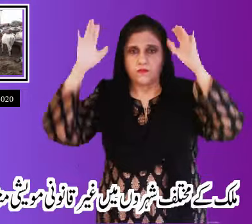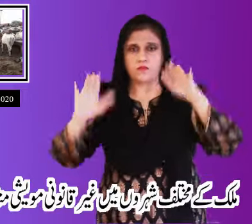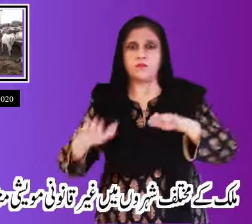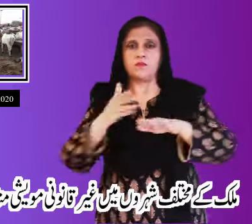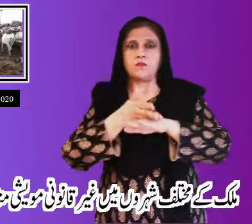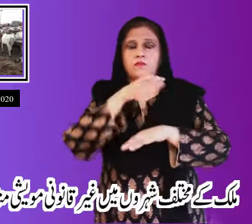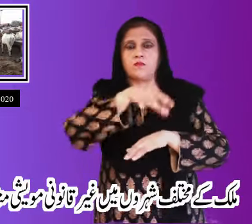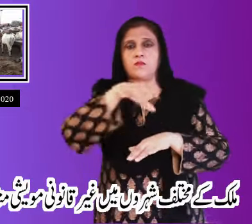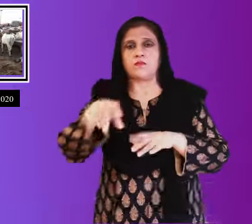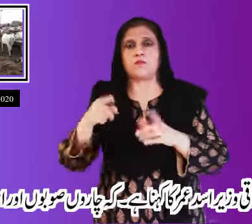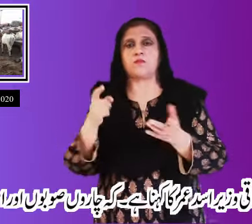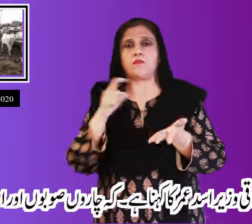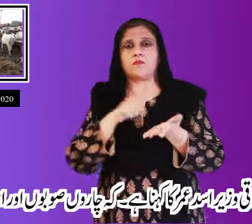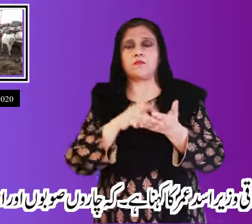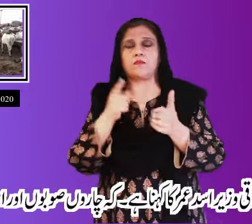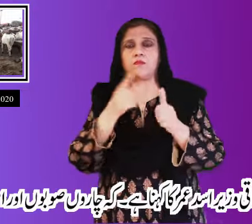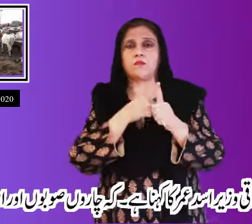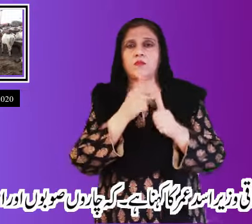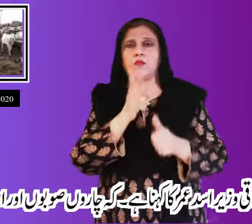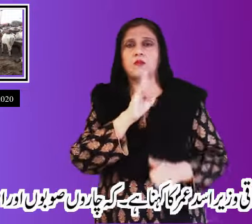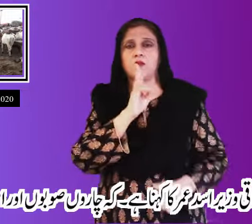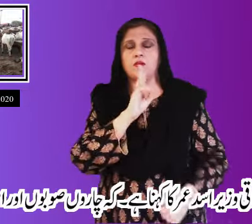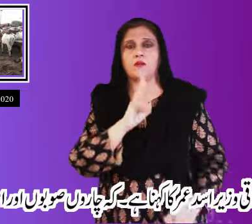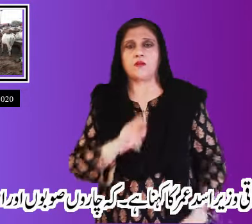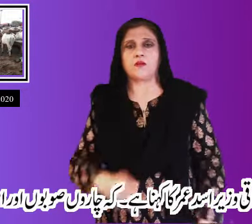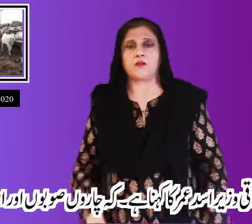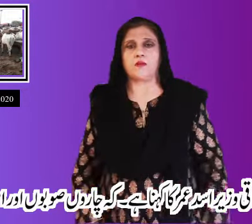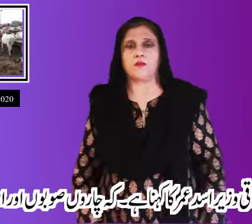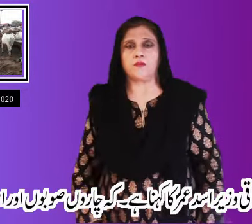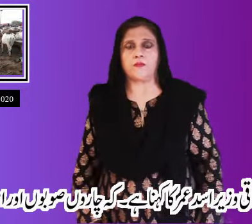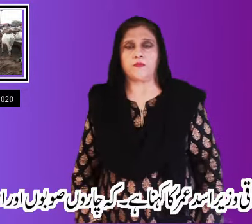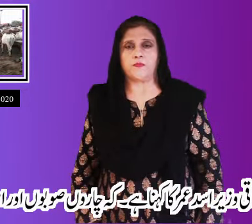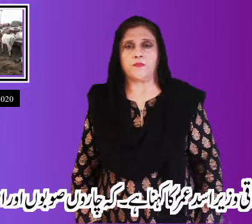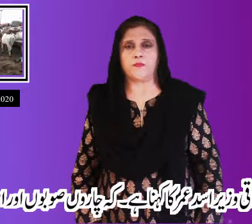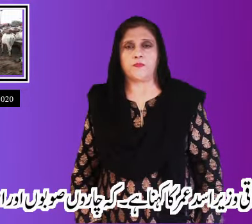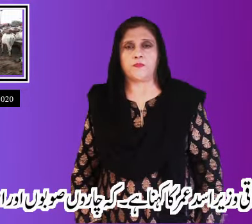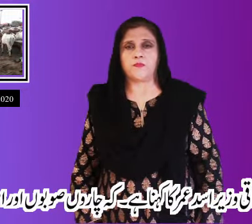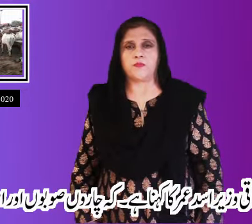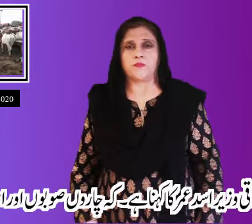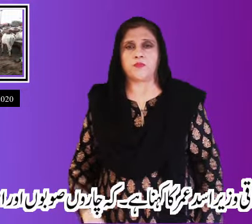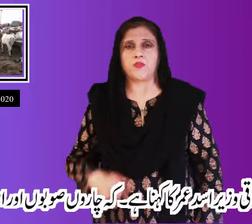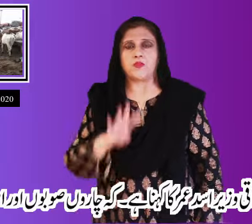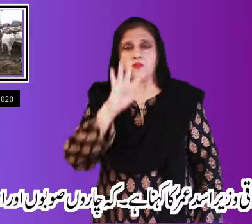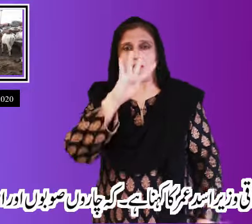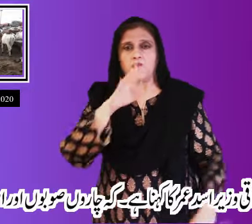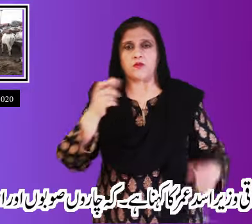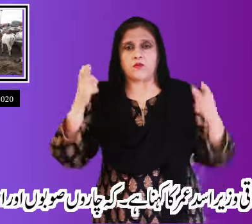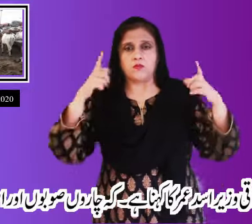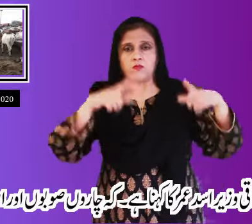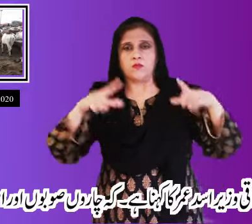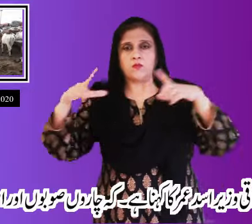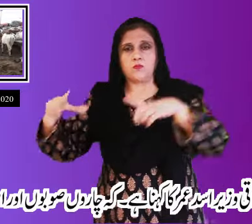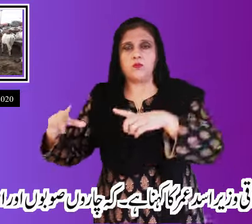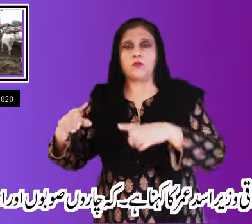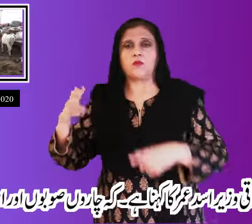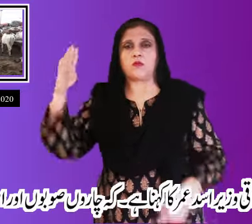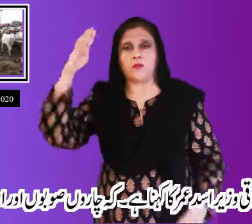وفاقی وزیر اصد عمر کا کہنا ہے کہ چاروں صوبوں اور اسلام